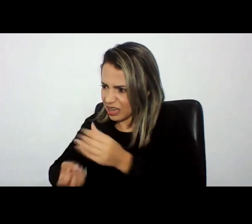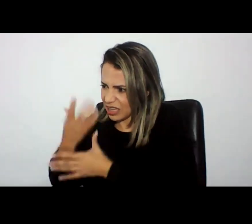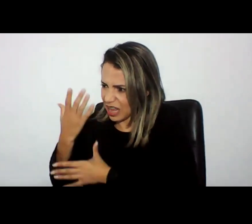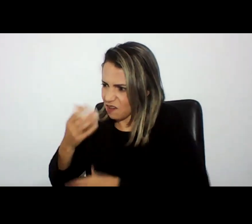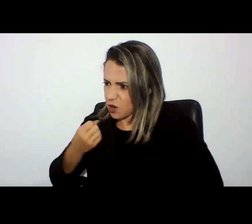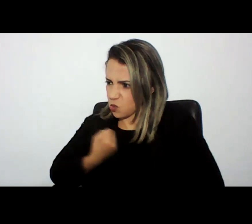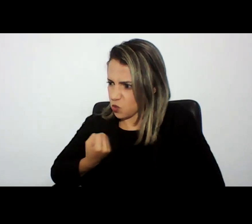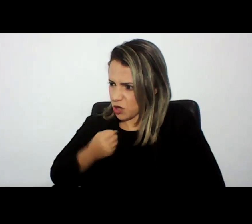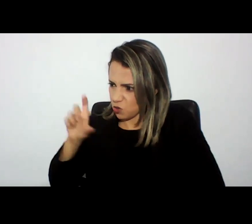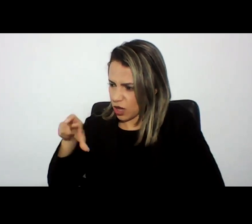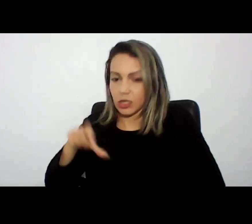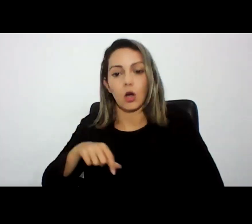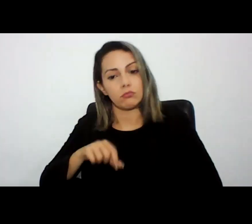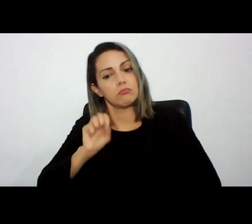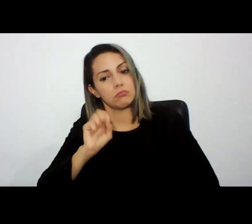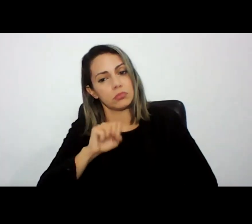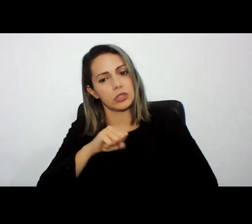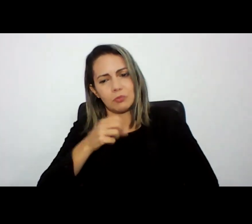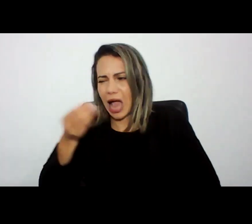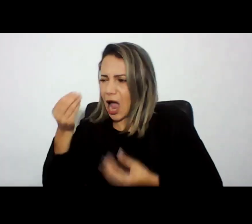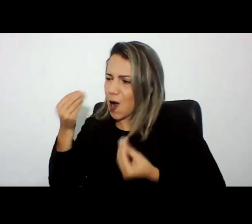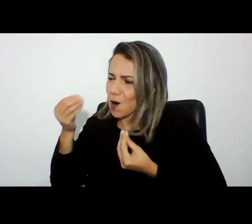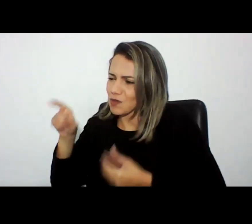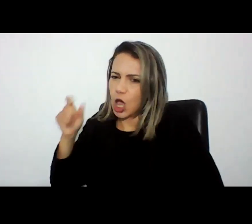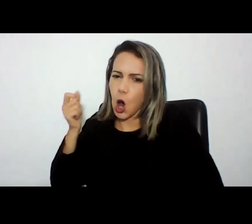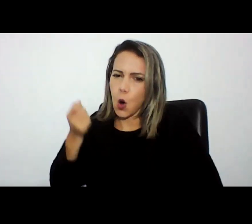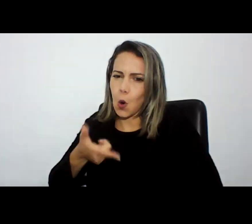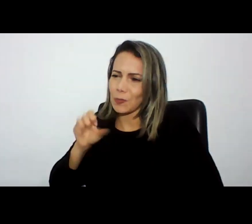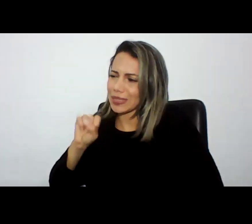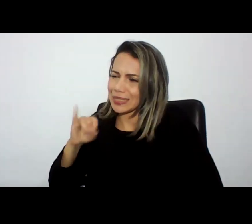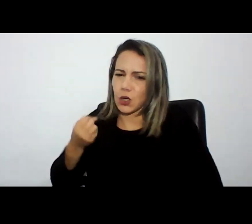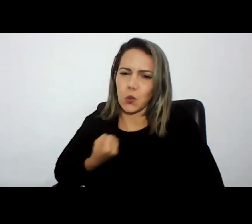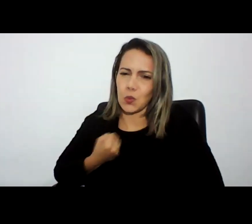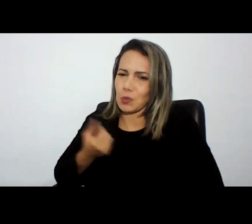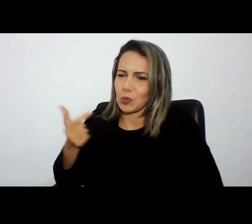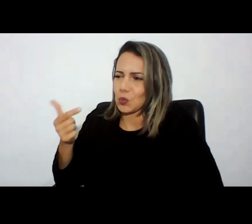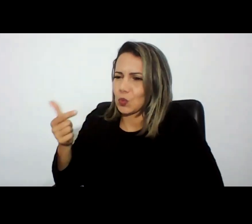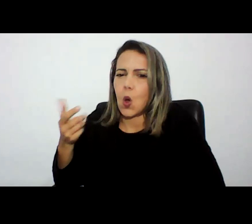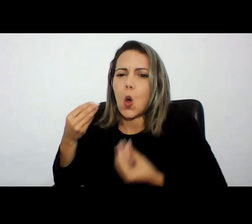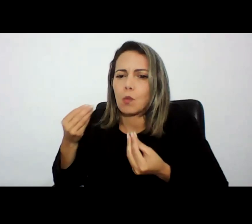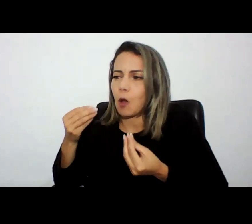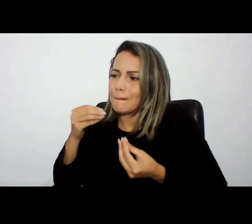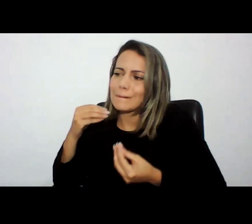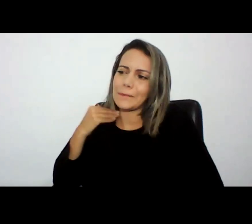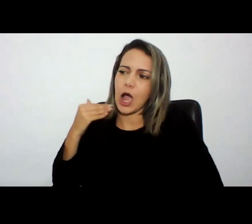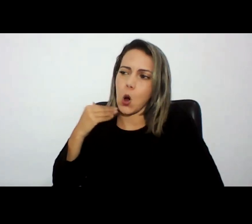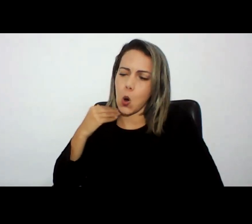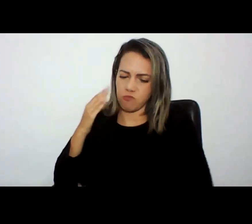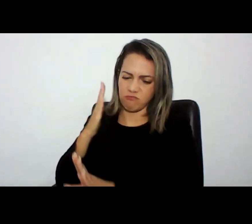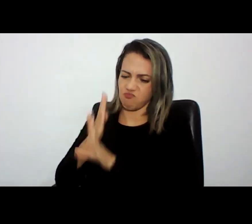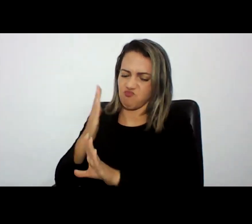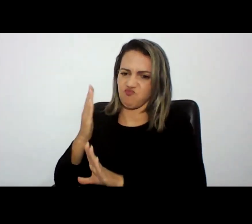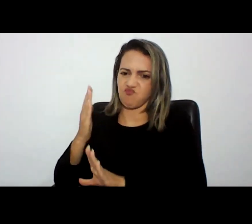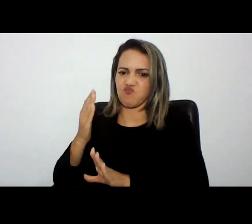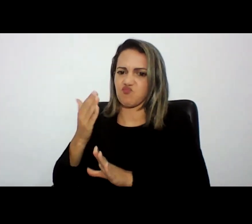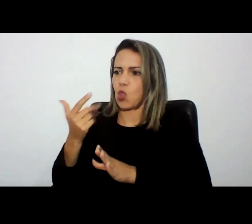site que gerava o número do cartão falei cara mas como é que você compra se esse número não existe quando bater aqui e o banco for verificar ele vai ver que não existe ele